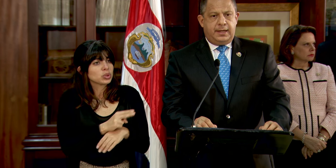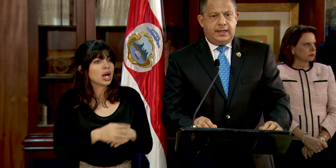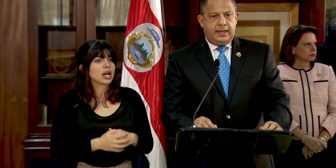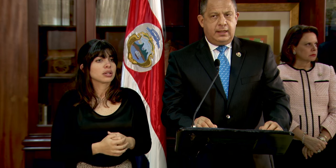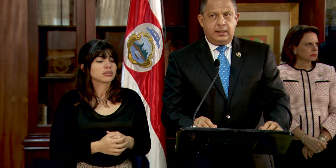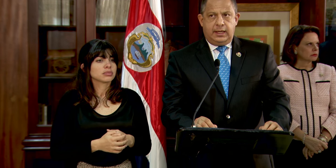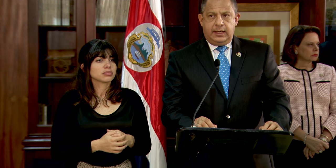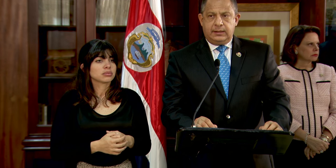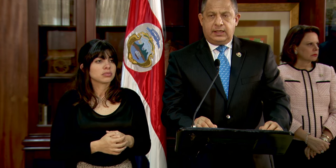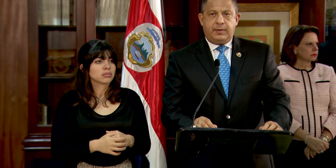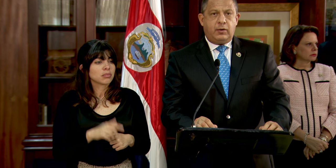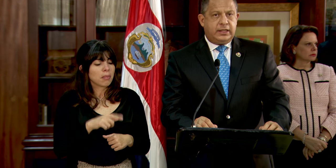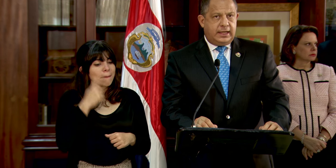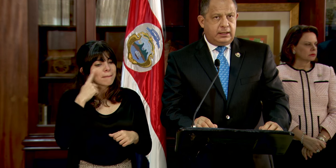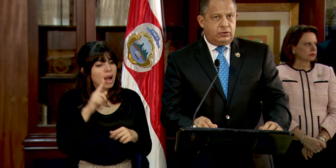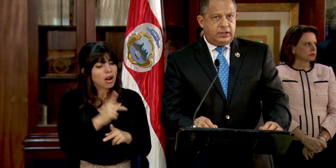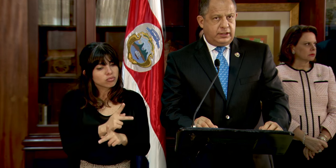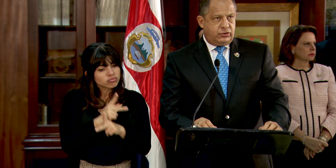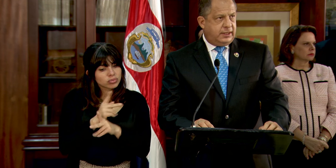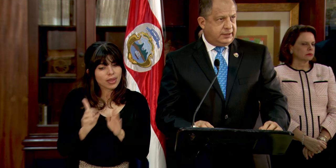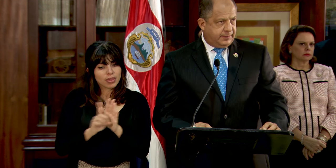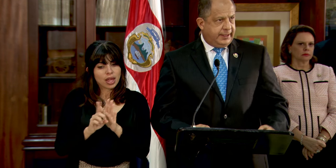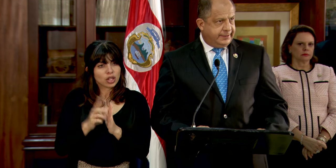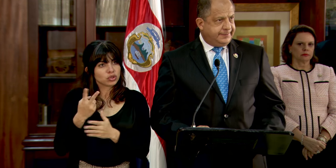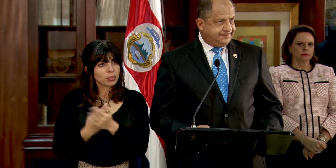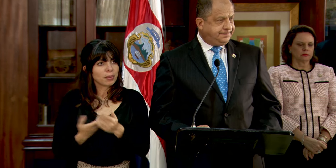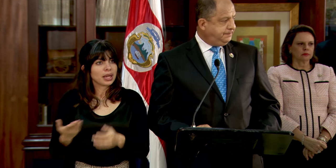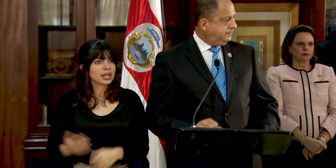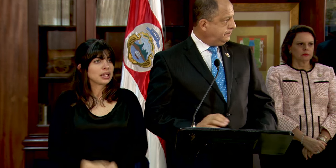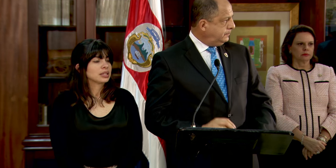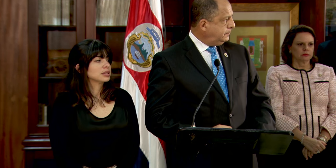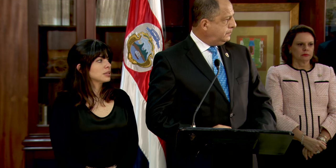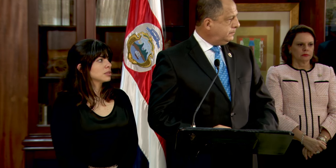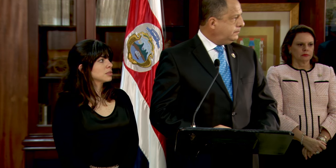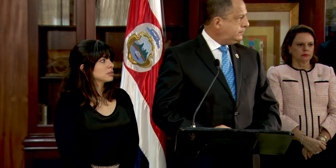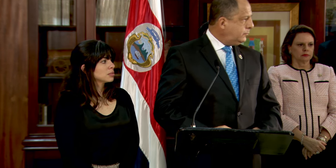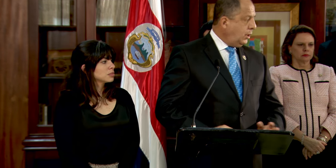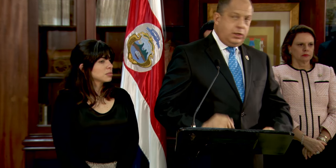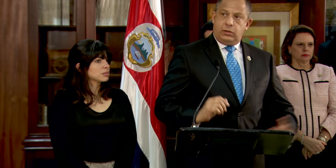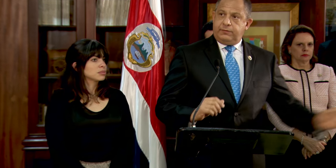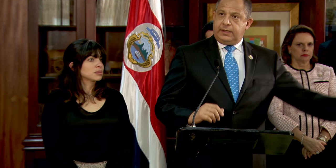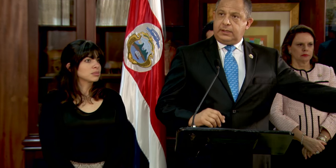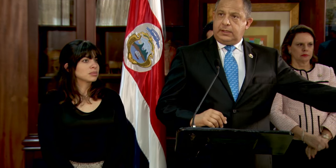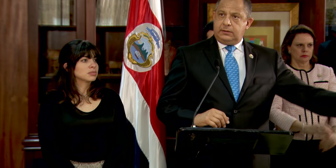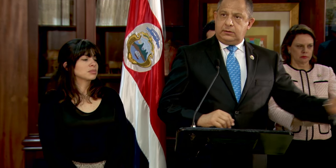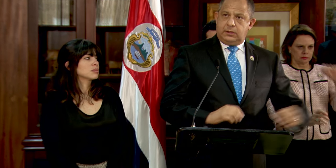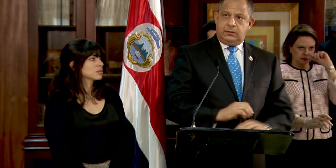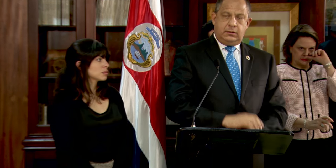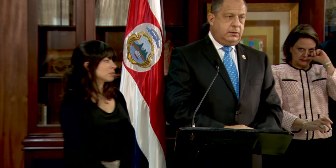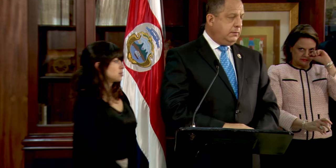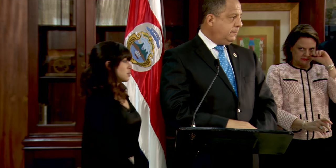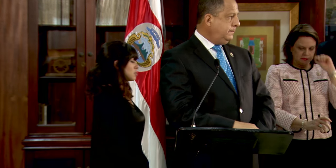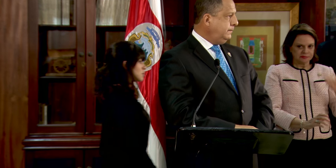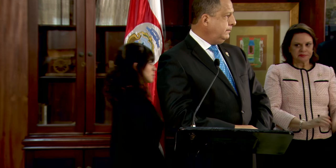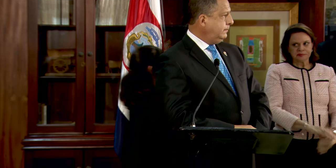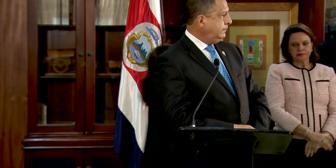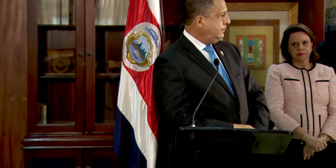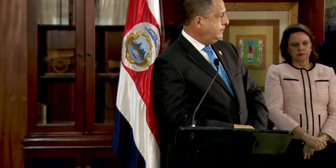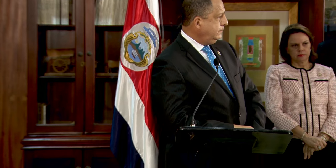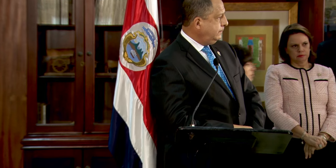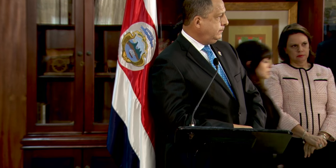para salvaguardar los derechos de estas parejas. ¿Aaron Sequeira? No, falta… Ah, perdón, disculpe.